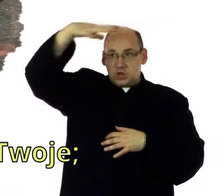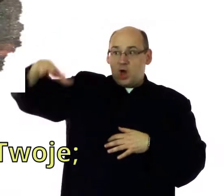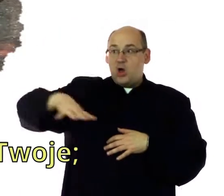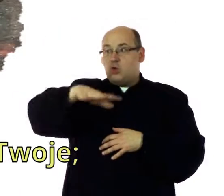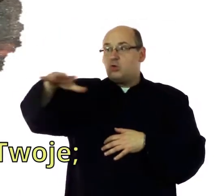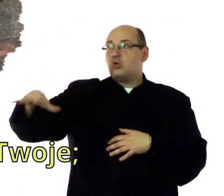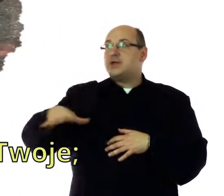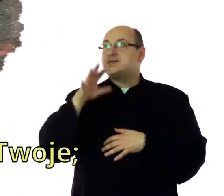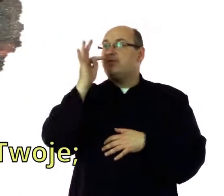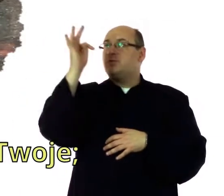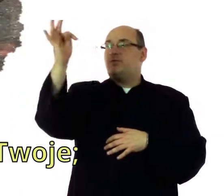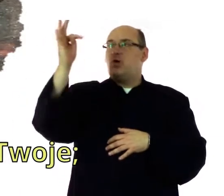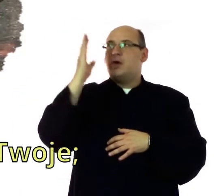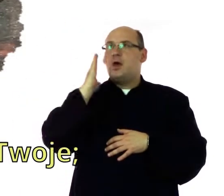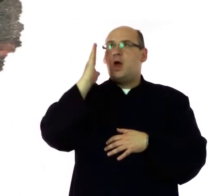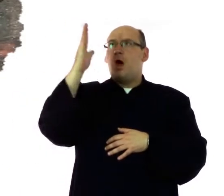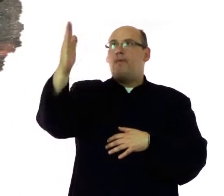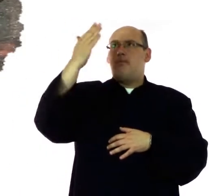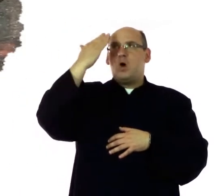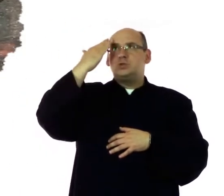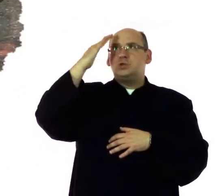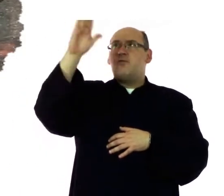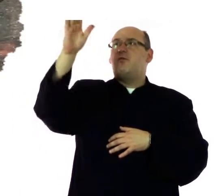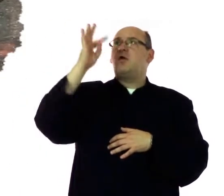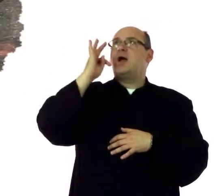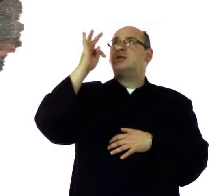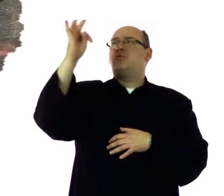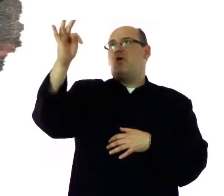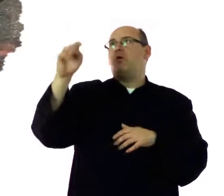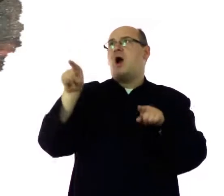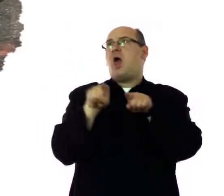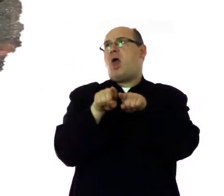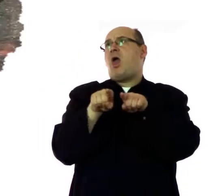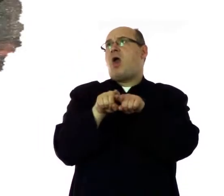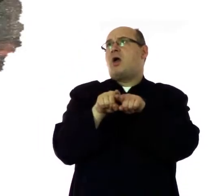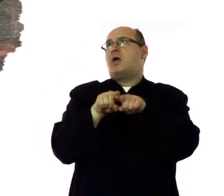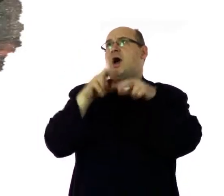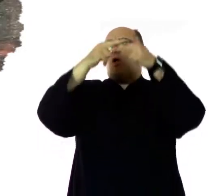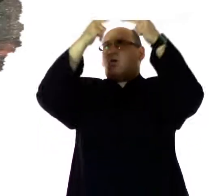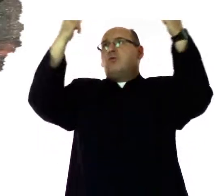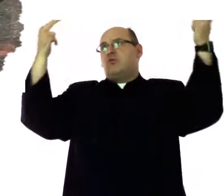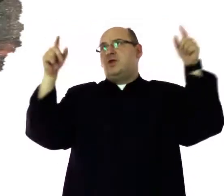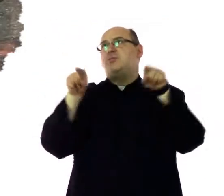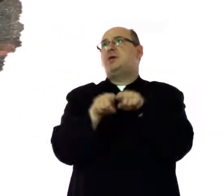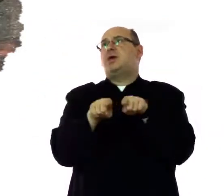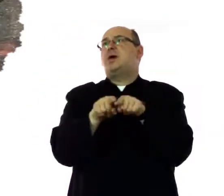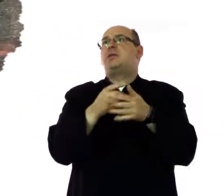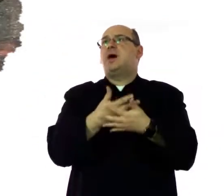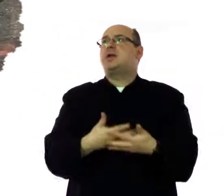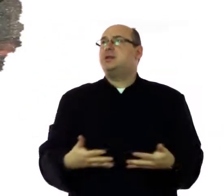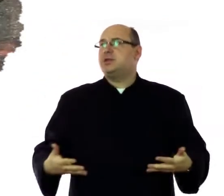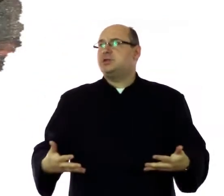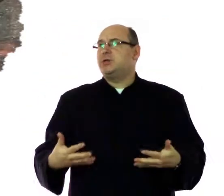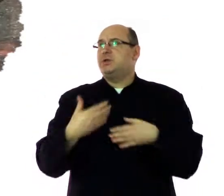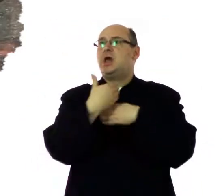przyjdź królestwo Twoje, bądź wola Twoja, jako w niebie,